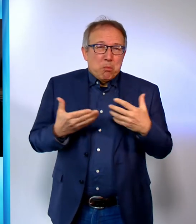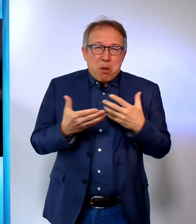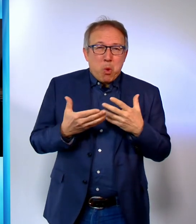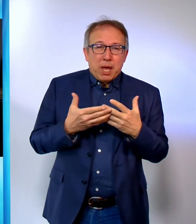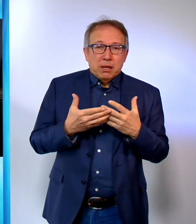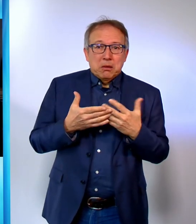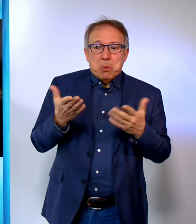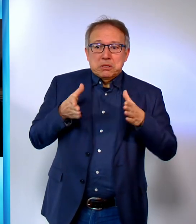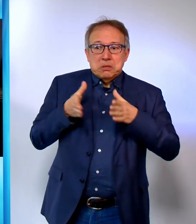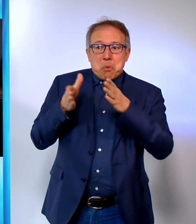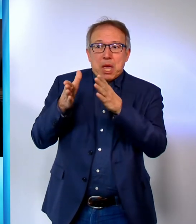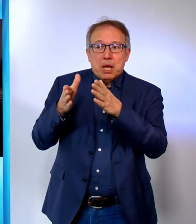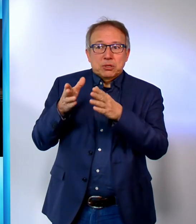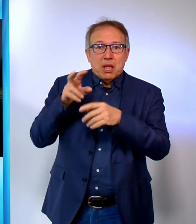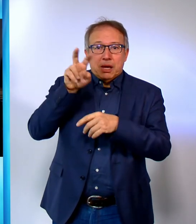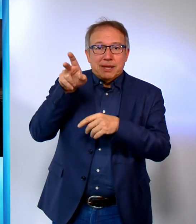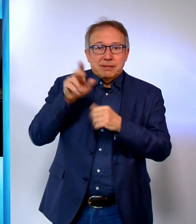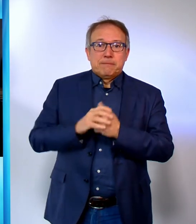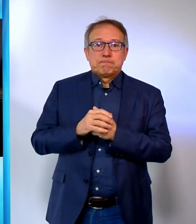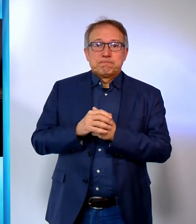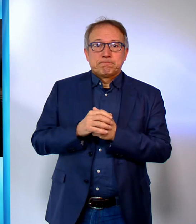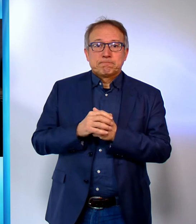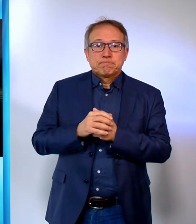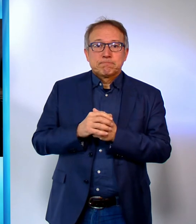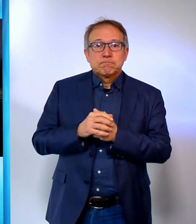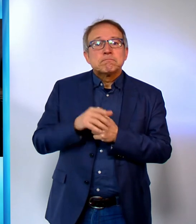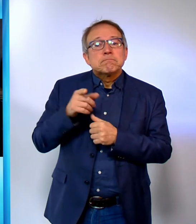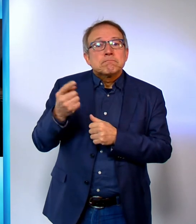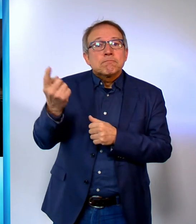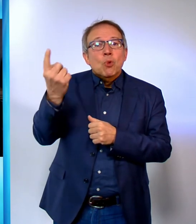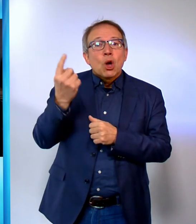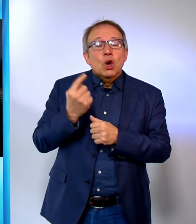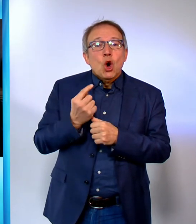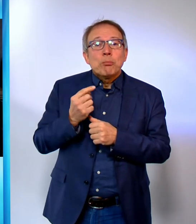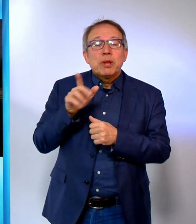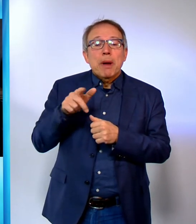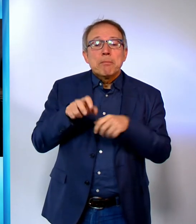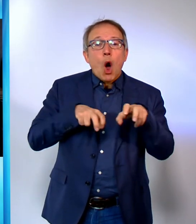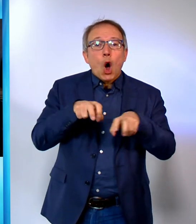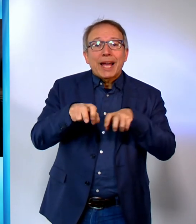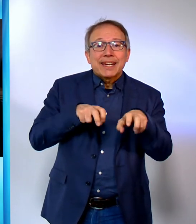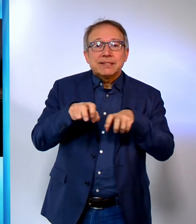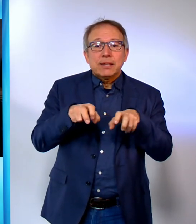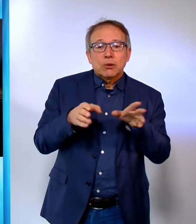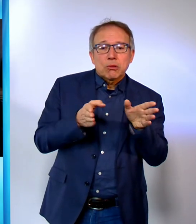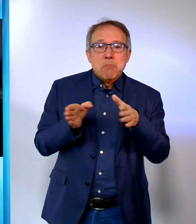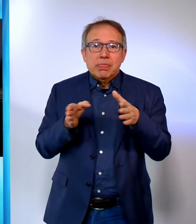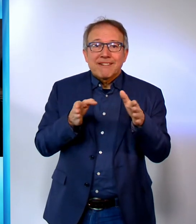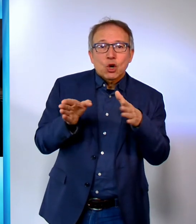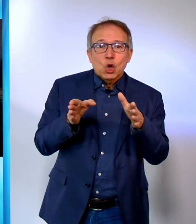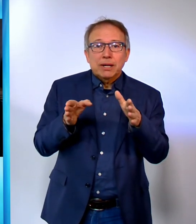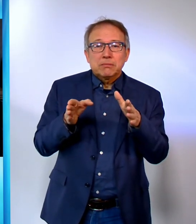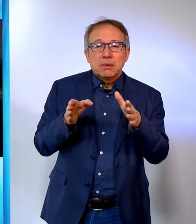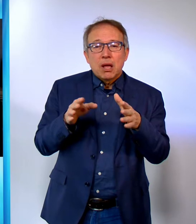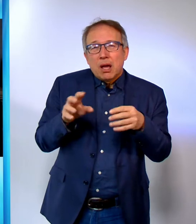dem Weg aus der Krise heraus beschäftigen sollte, greift tiefer. Kommt bei all unserem Organisieren und Manövrieren,